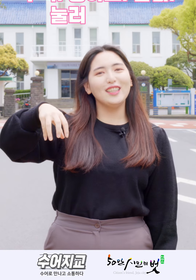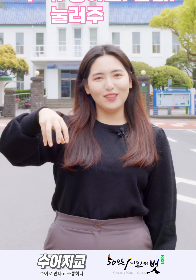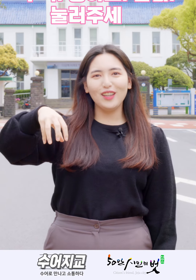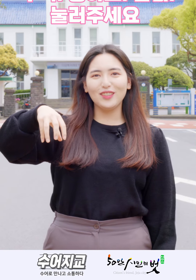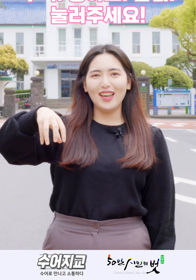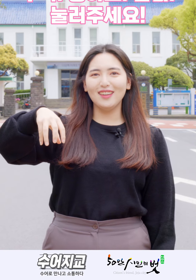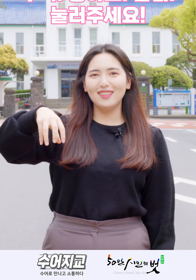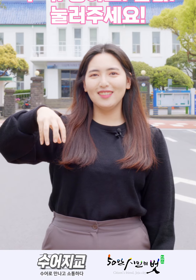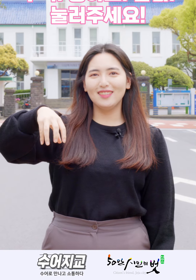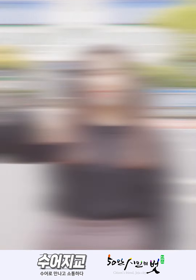눌러주세요!